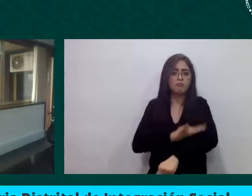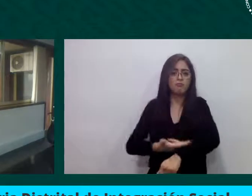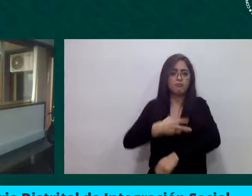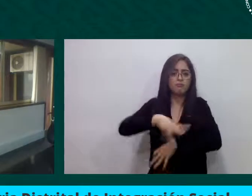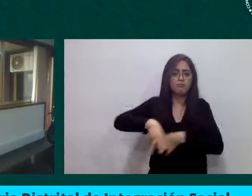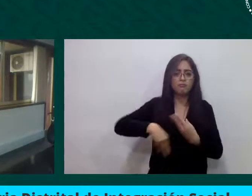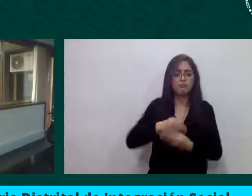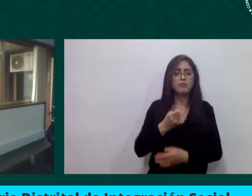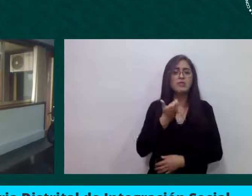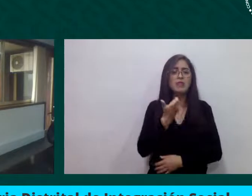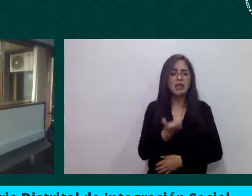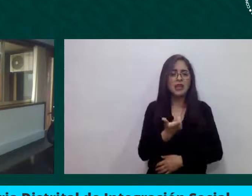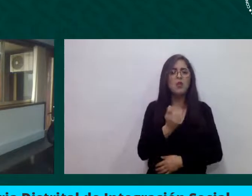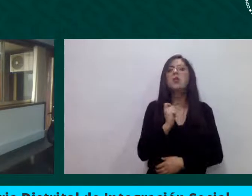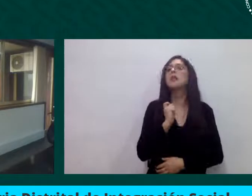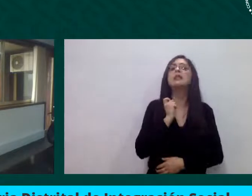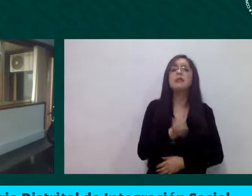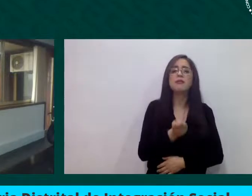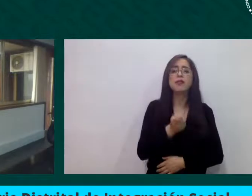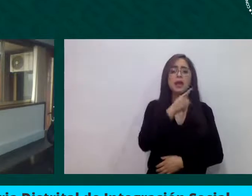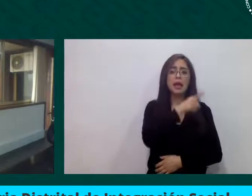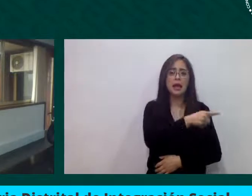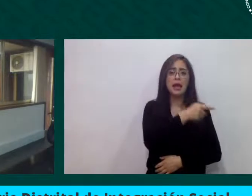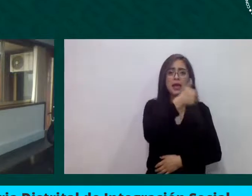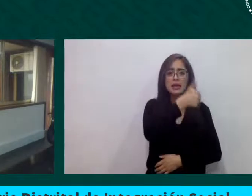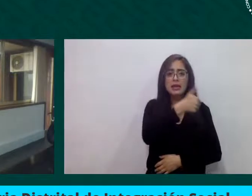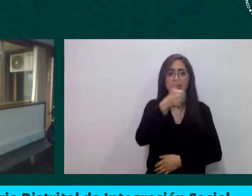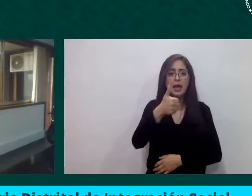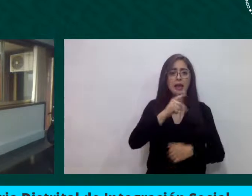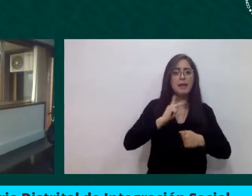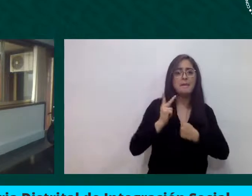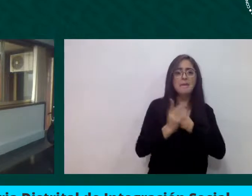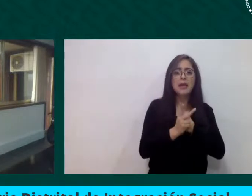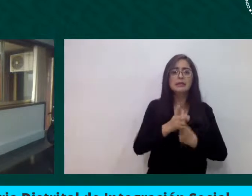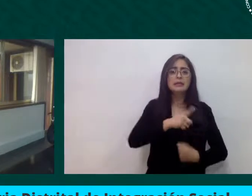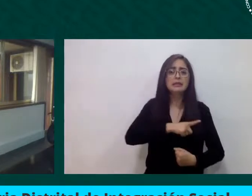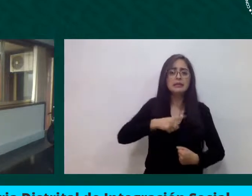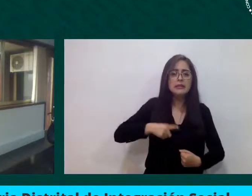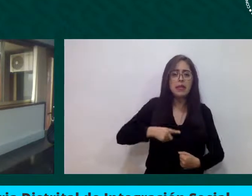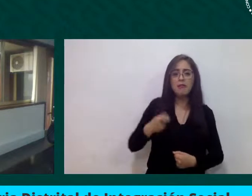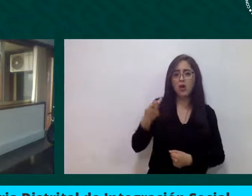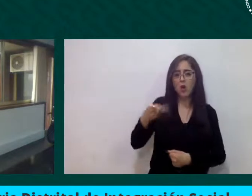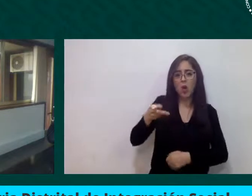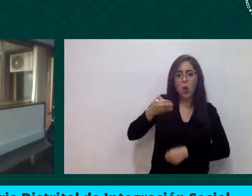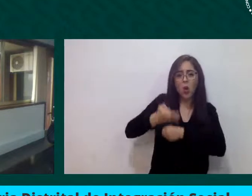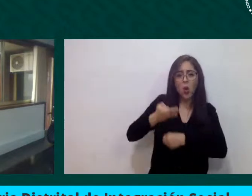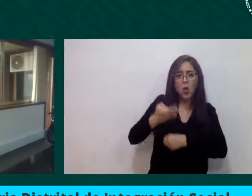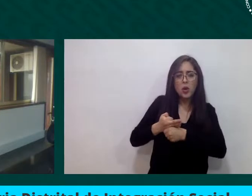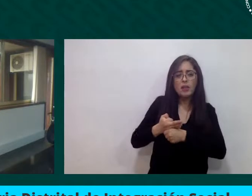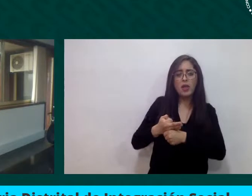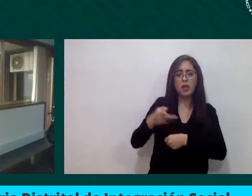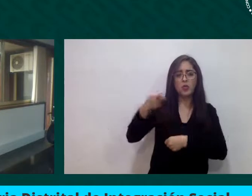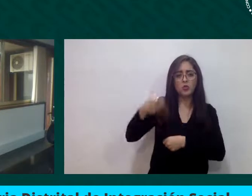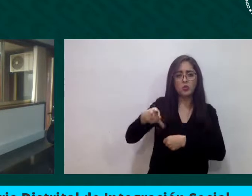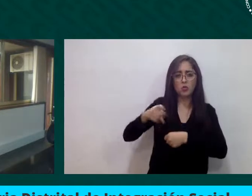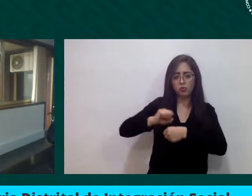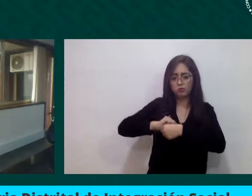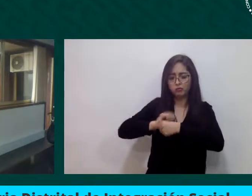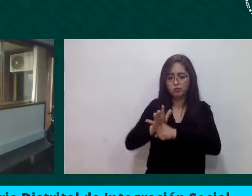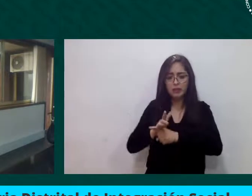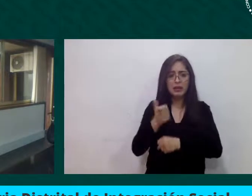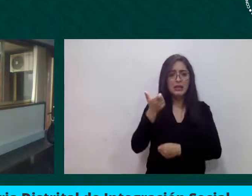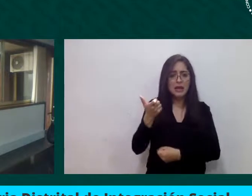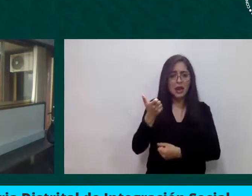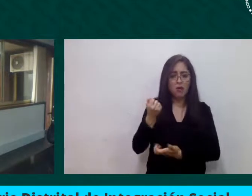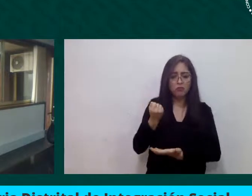reestructurar con la variable del COVID todos sus proyectos de inversión, todo su plan de desarrollo, y